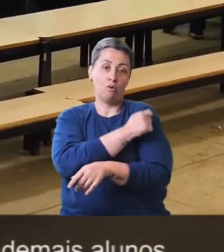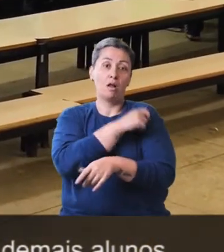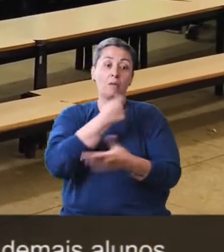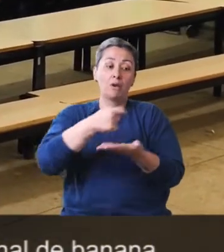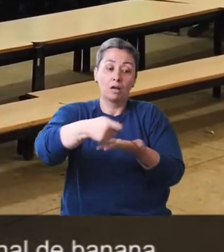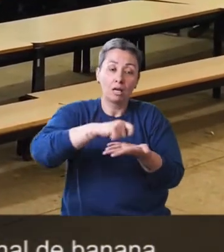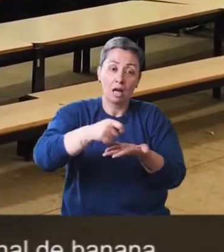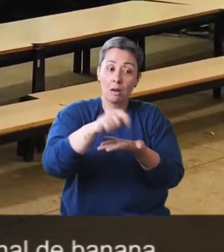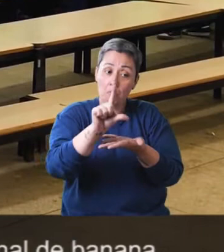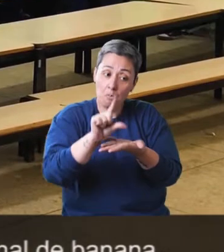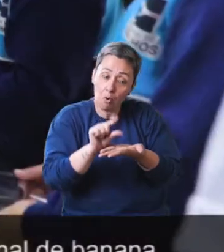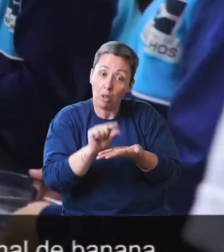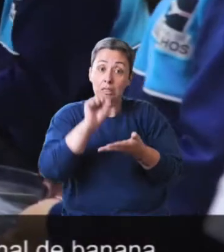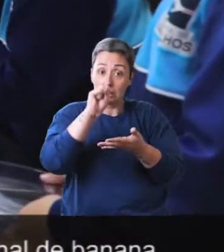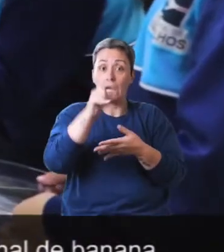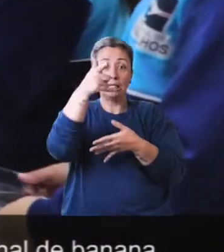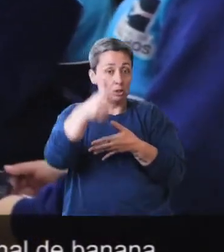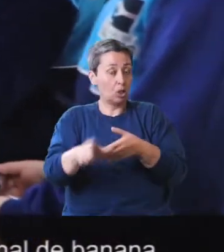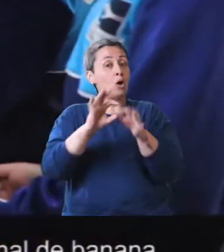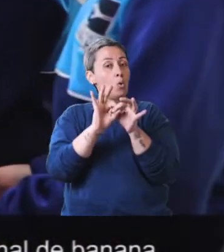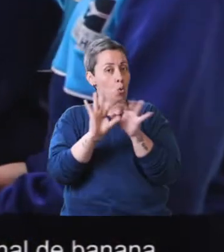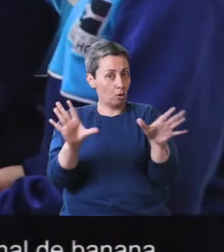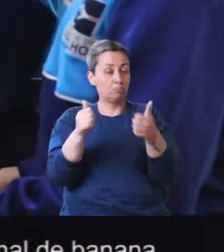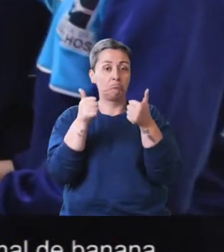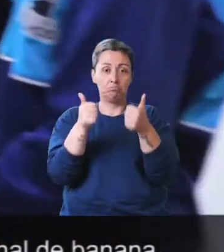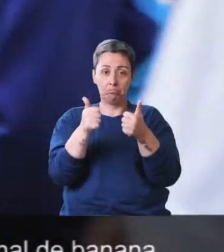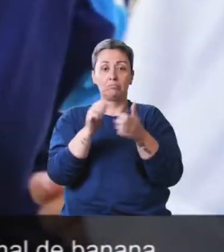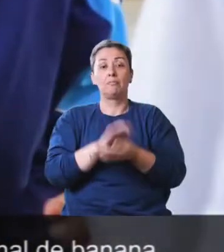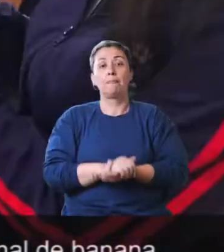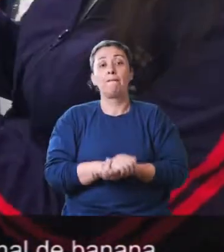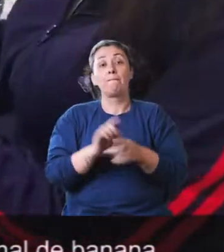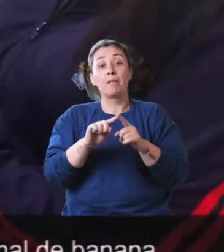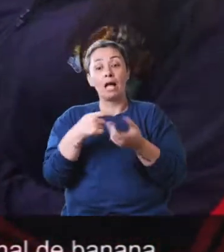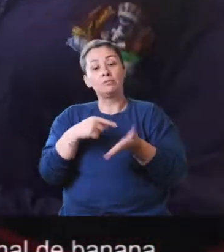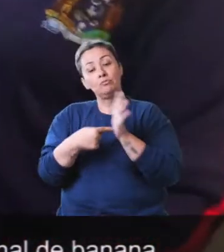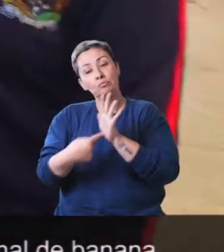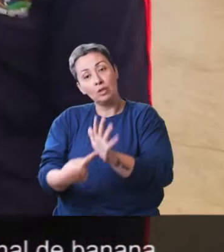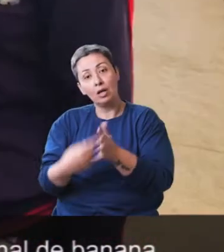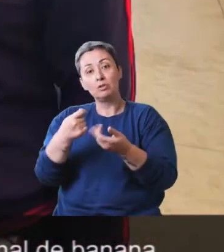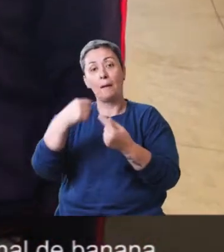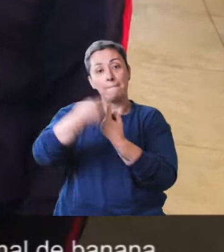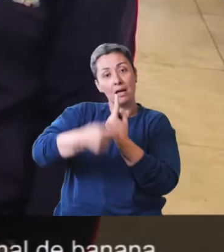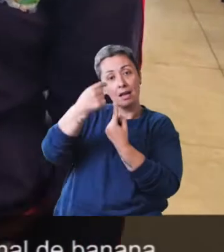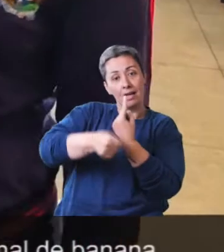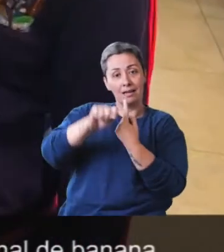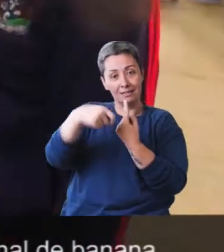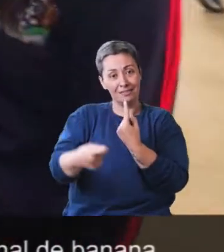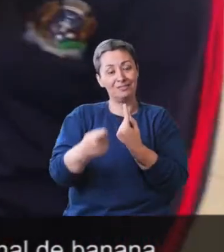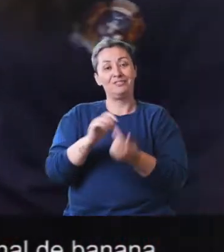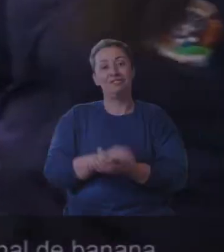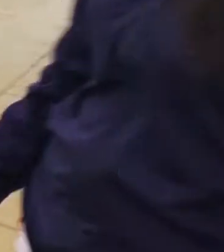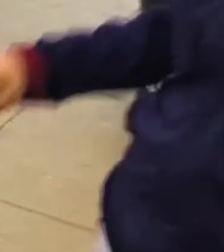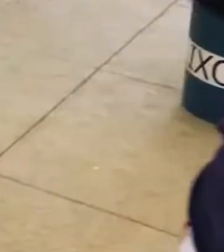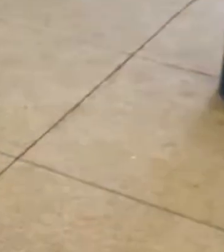alunos a pegar pouca comida. Se quiser repetir, pode repetir. Ah, ele está mostrando o sinal de banana.